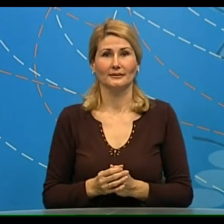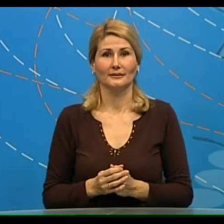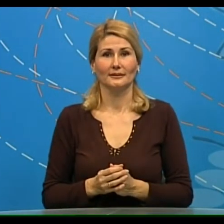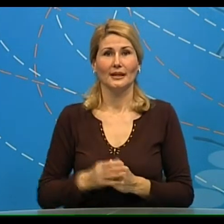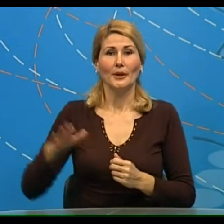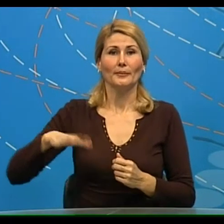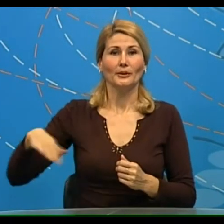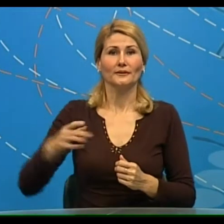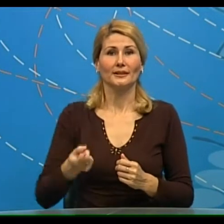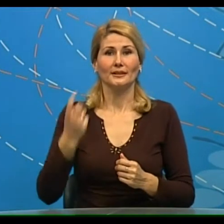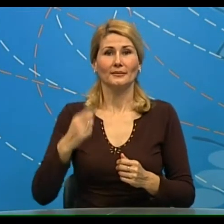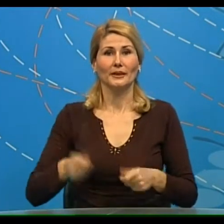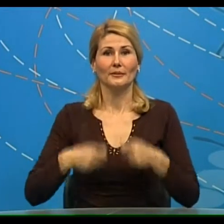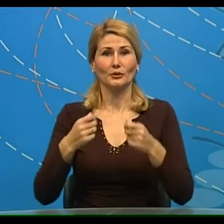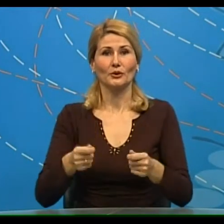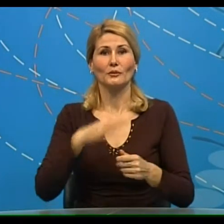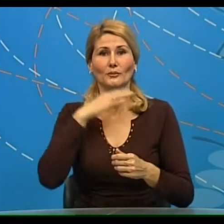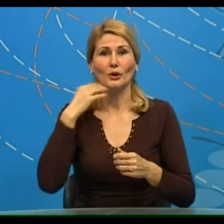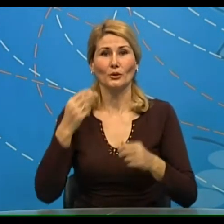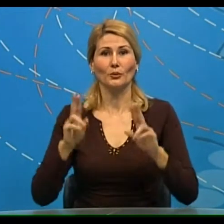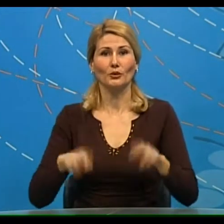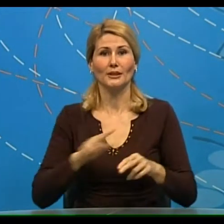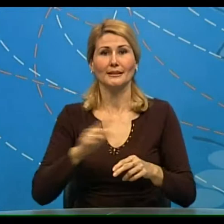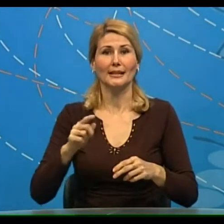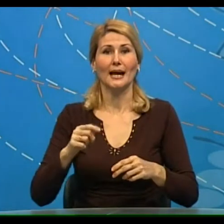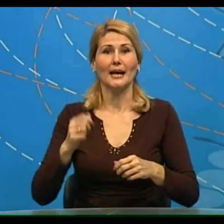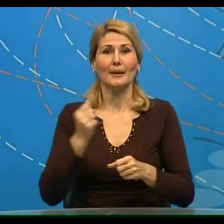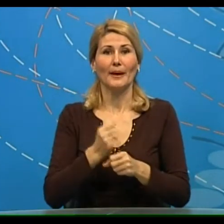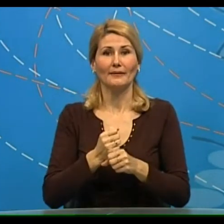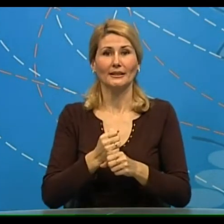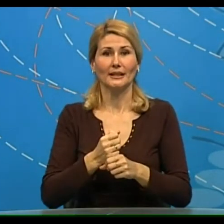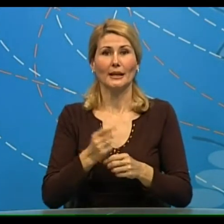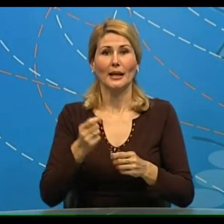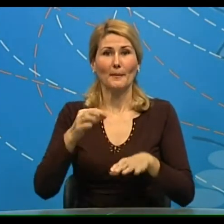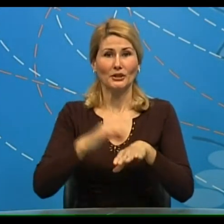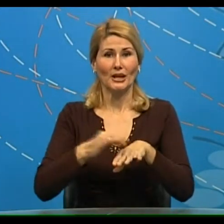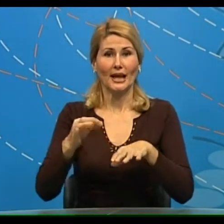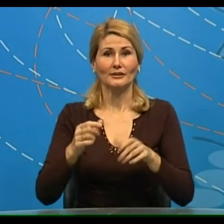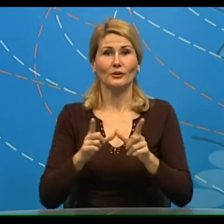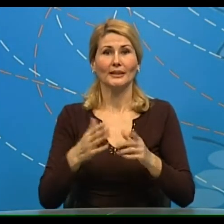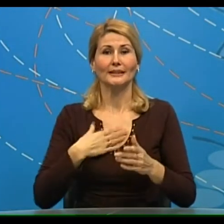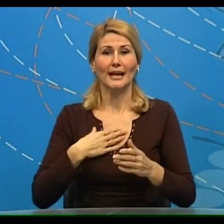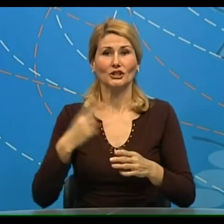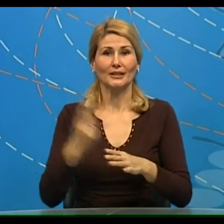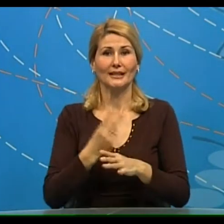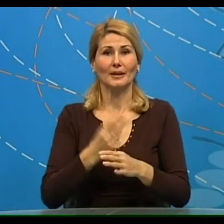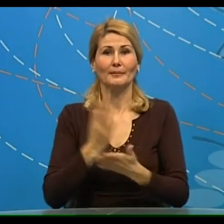Podnemlje Srbije pruža izuzetene mogućnosti za bavljanje pčelarstvom i naša zemlja bi mogla da